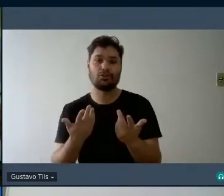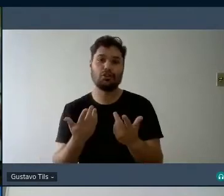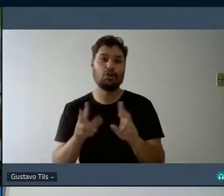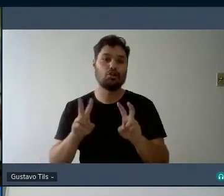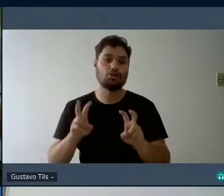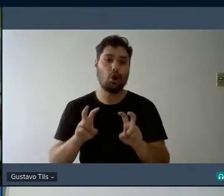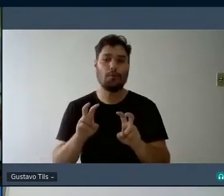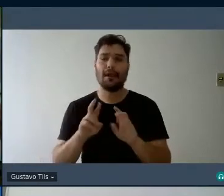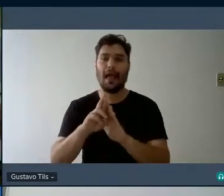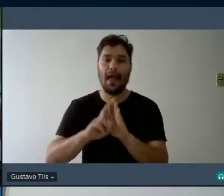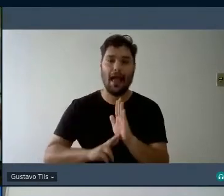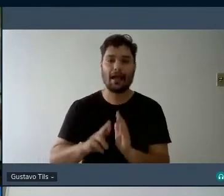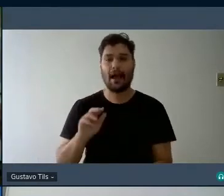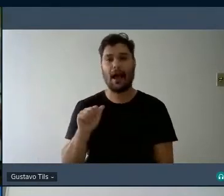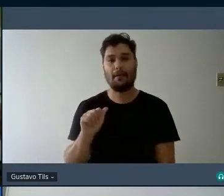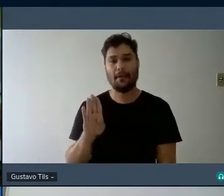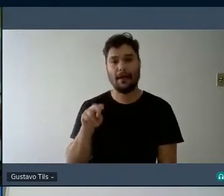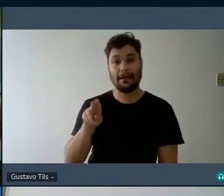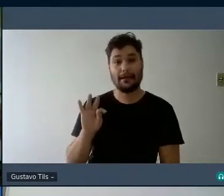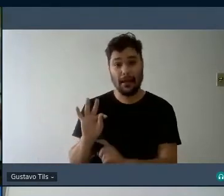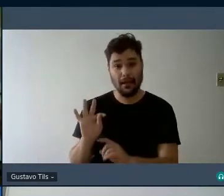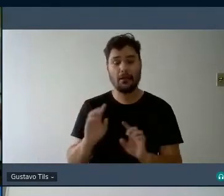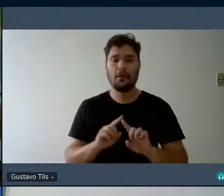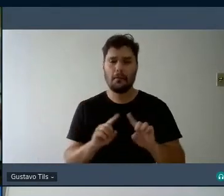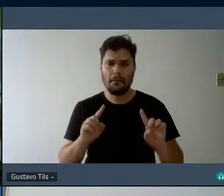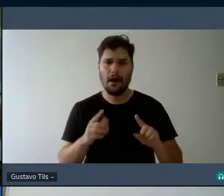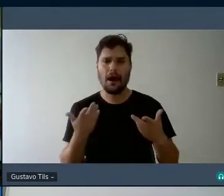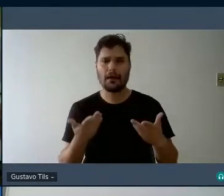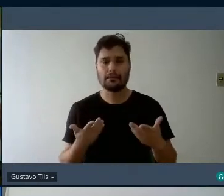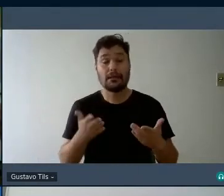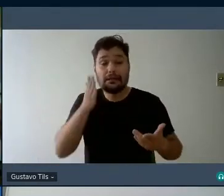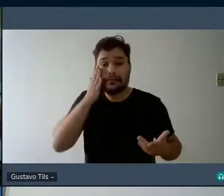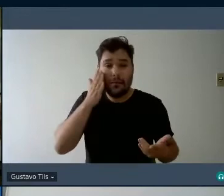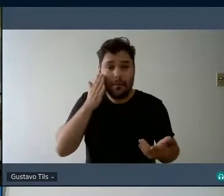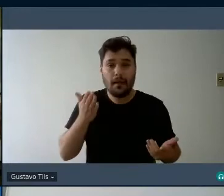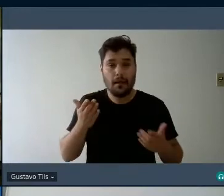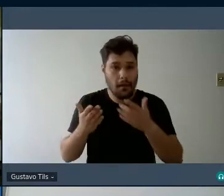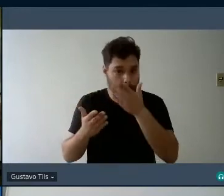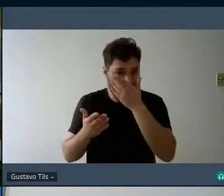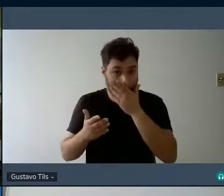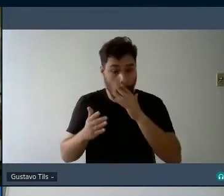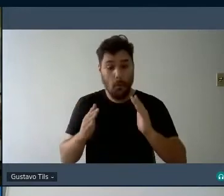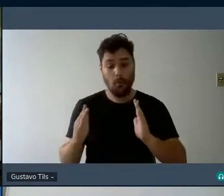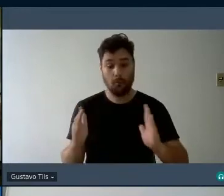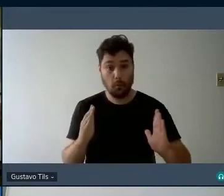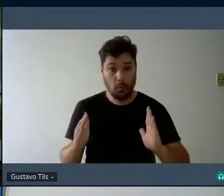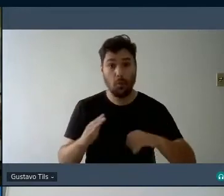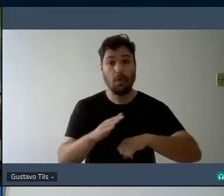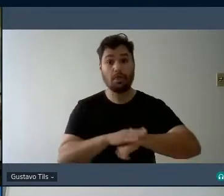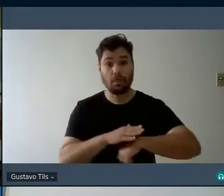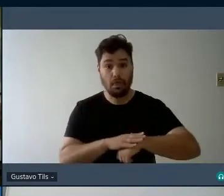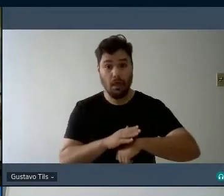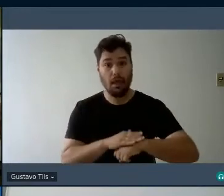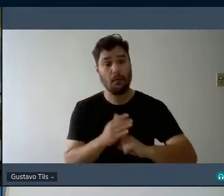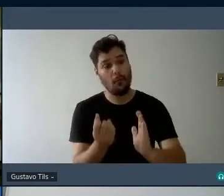ABNT mas acho que esse lugar de localizar né temporalmente quando foi depois trazer para a parte de